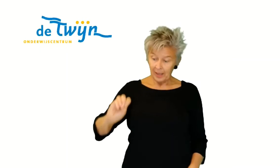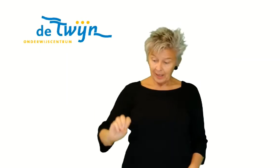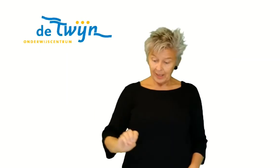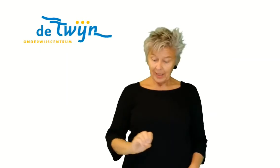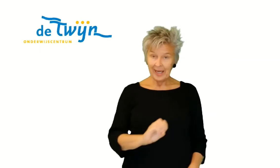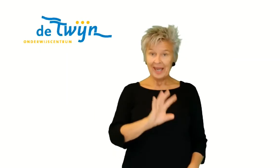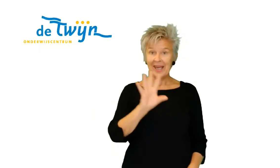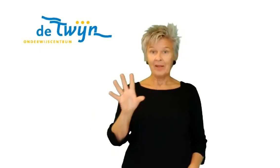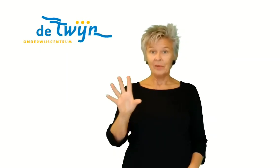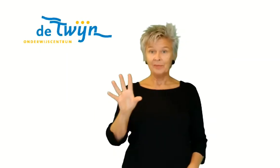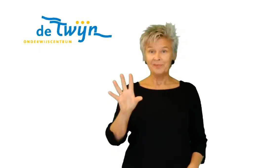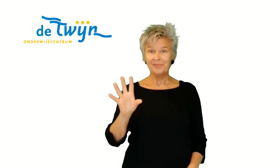Geel.